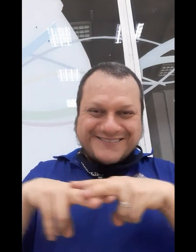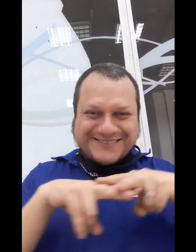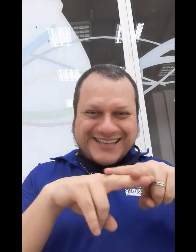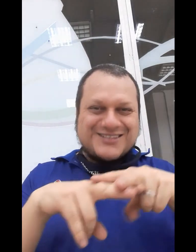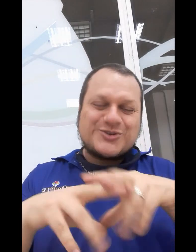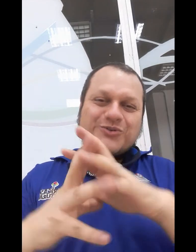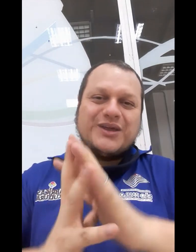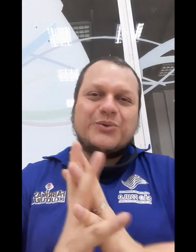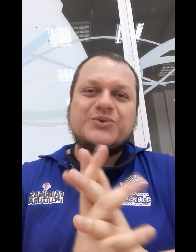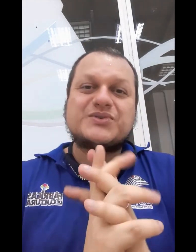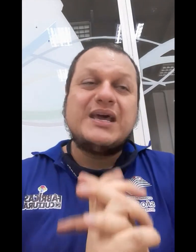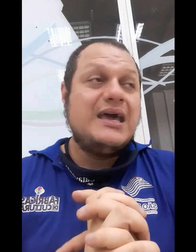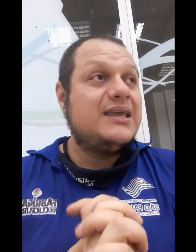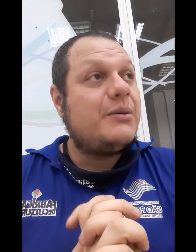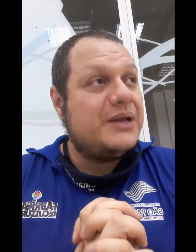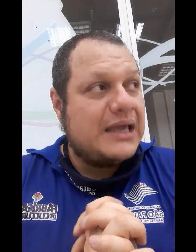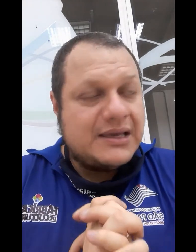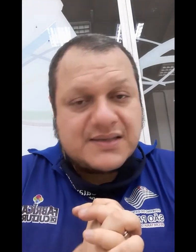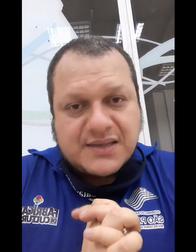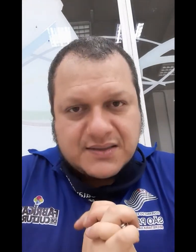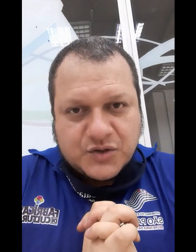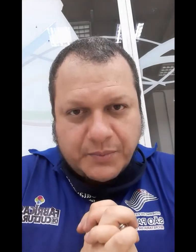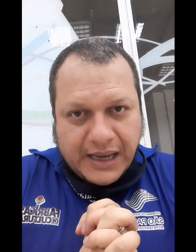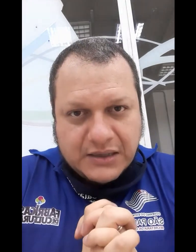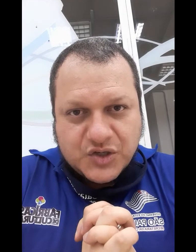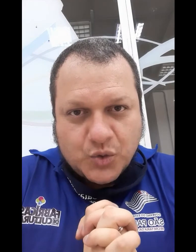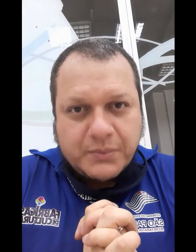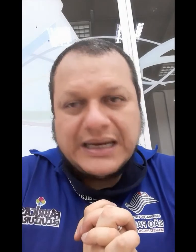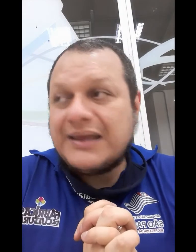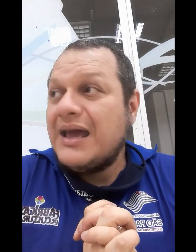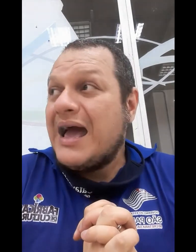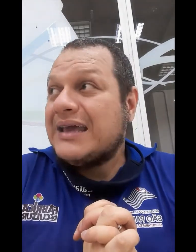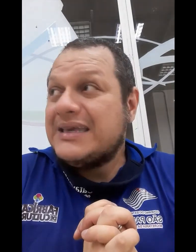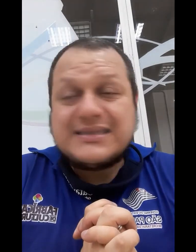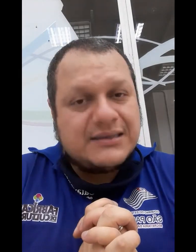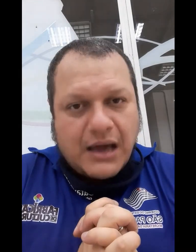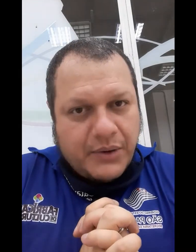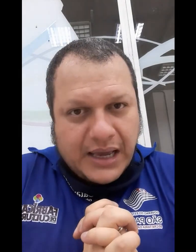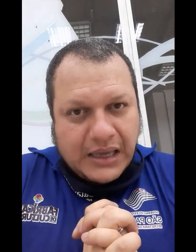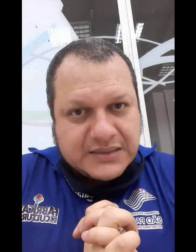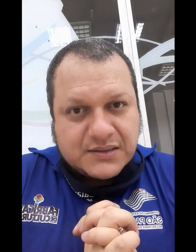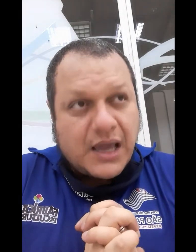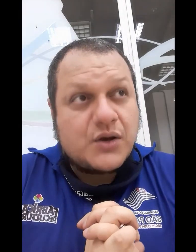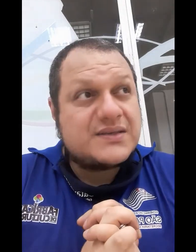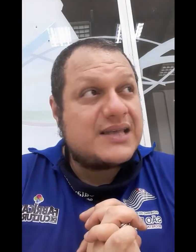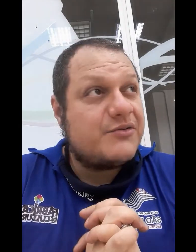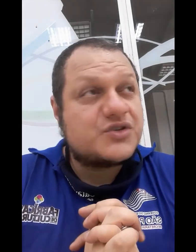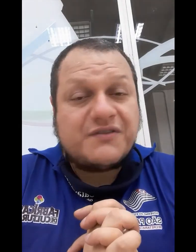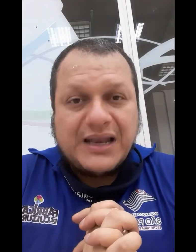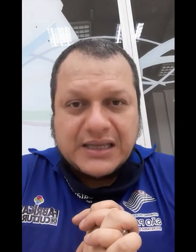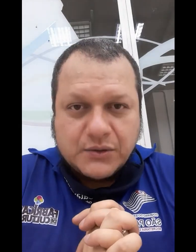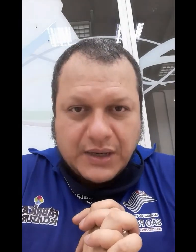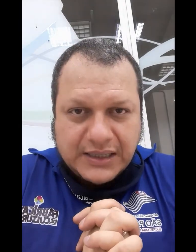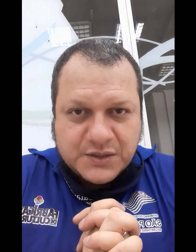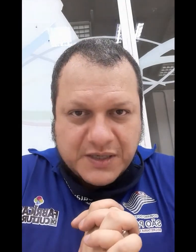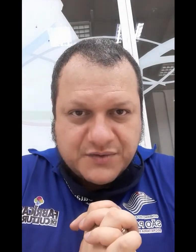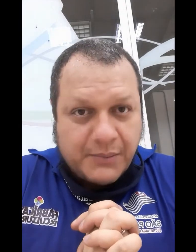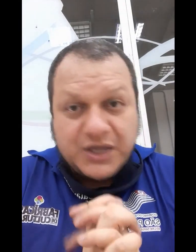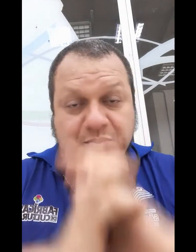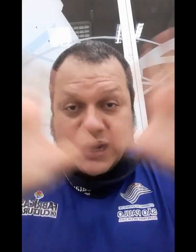desses conteúdos e eu apliquei esse exercício para eles descobrirem que sinal era esse, o nós estávamos falando ali, especificamente, para